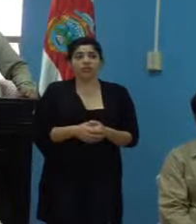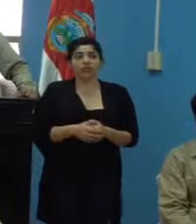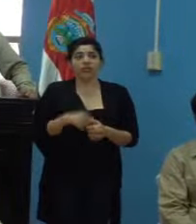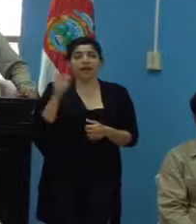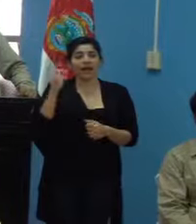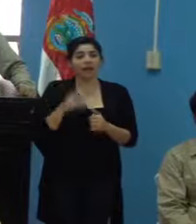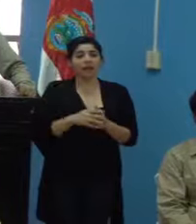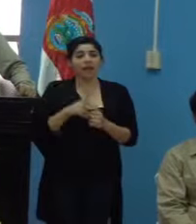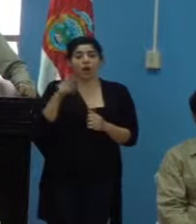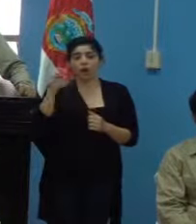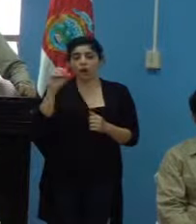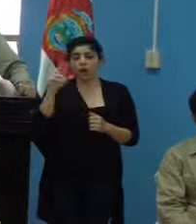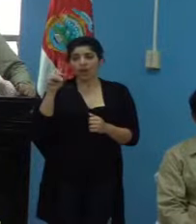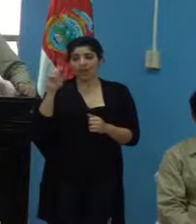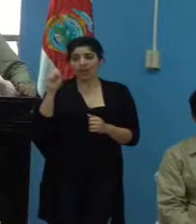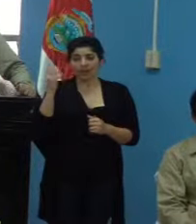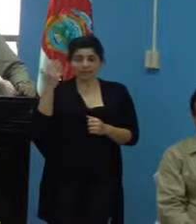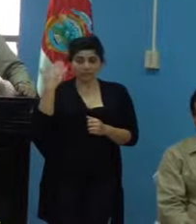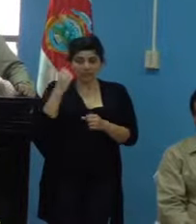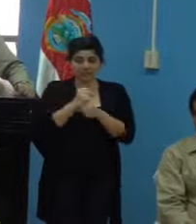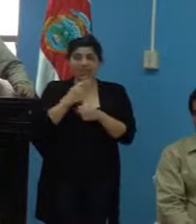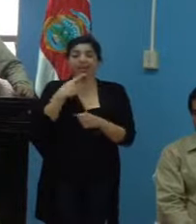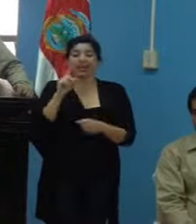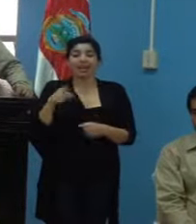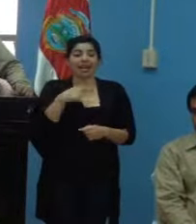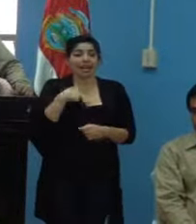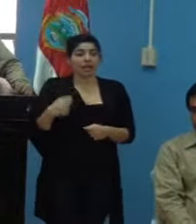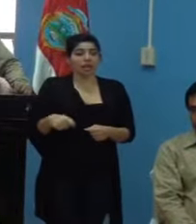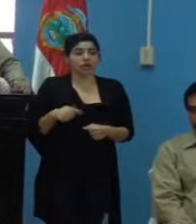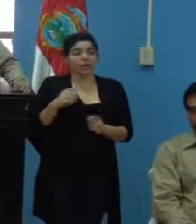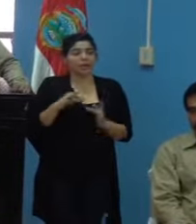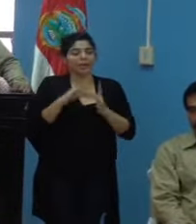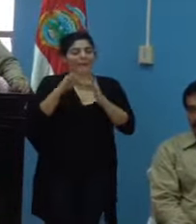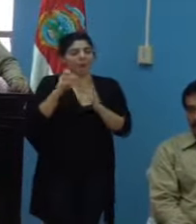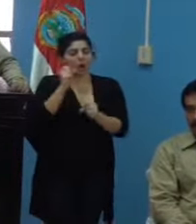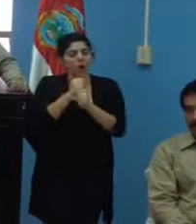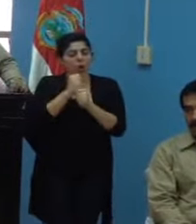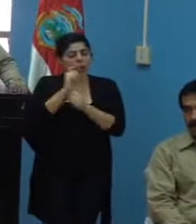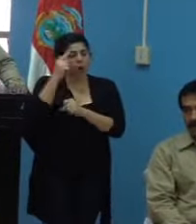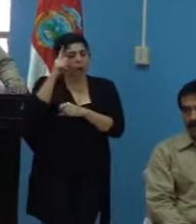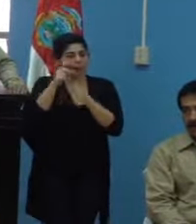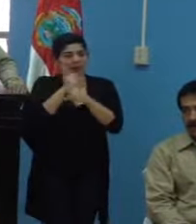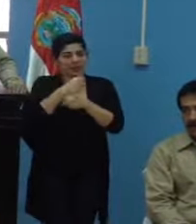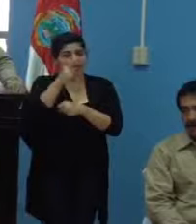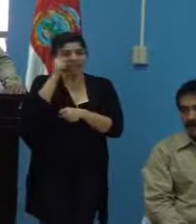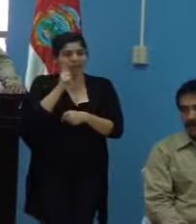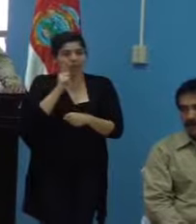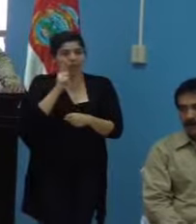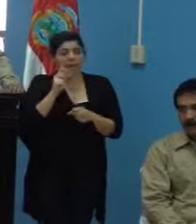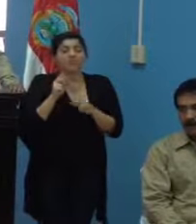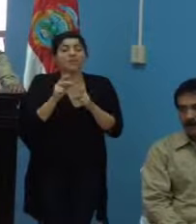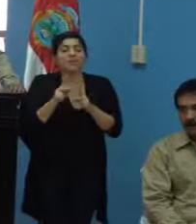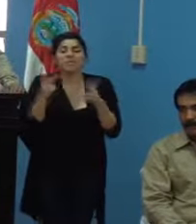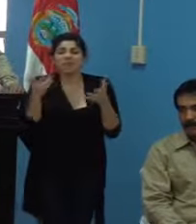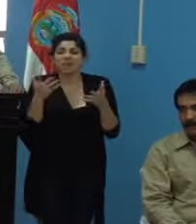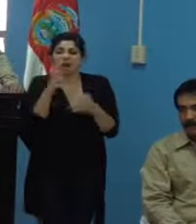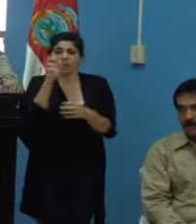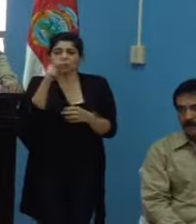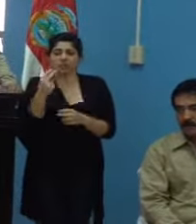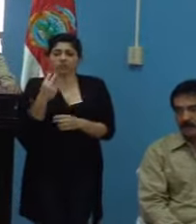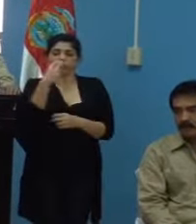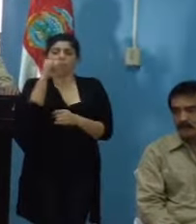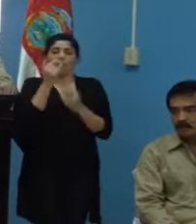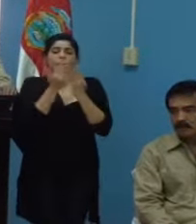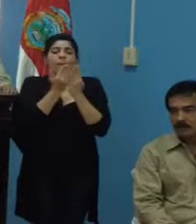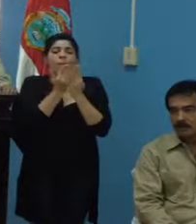en Coredes, cuando se hizo el decreto, priorizando la obra que el gobierno va a realizar en limón, permite a Costa Rica verse como